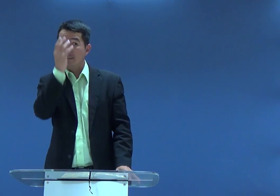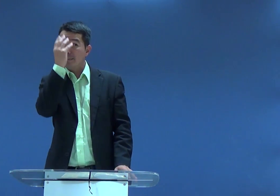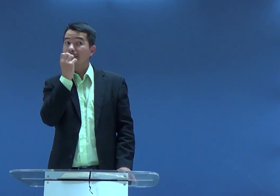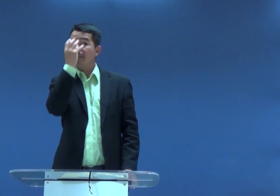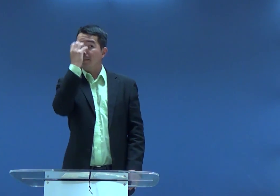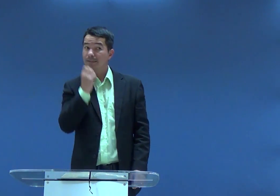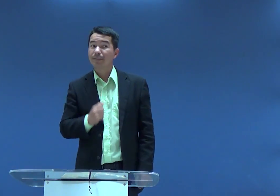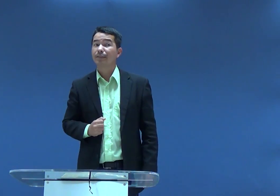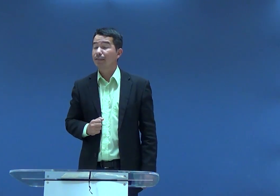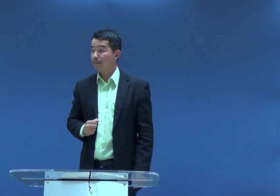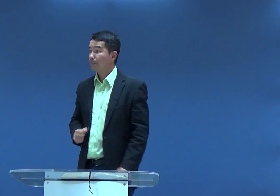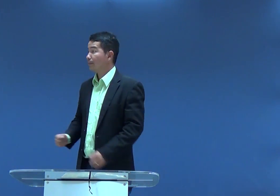Isso é. Isso é.